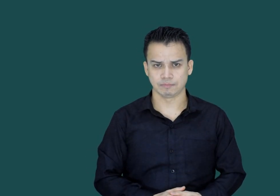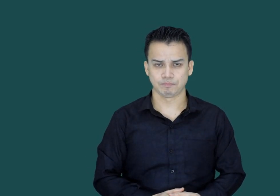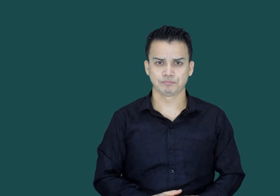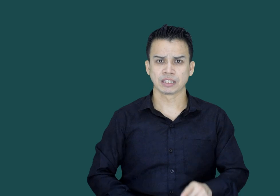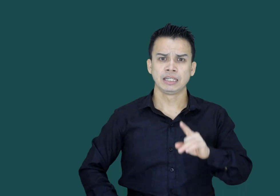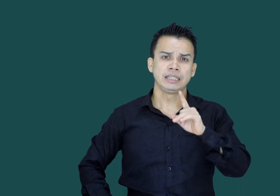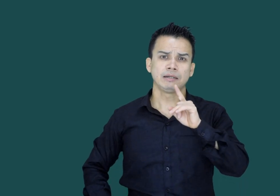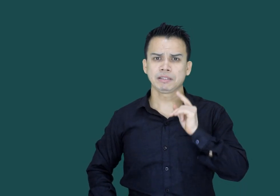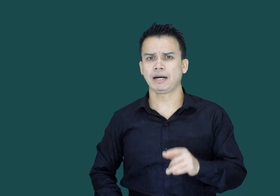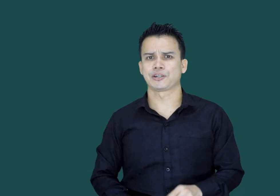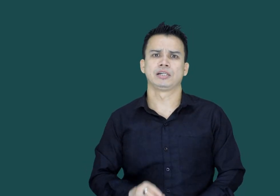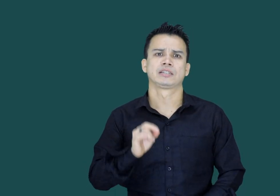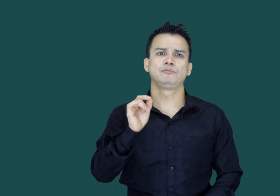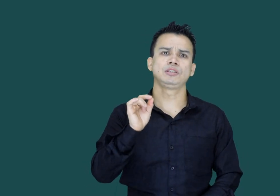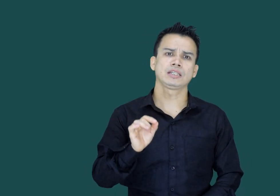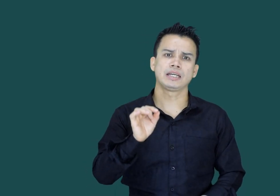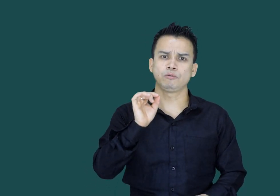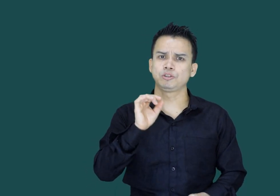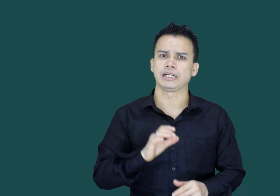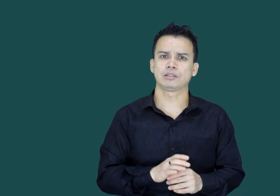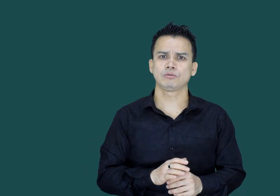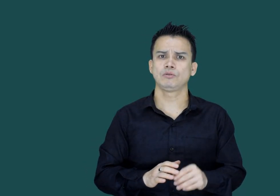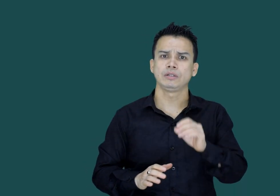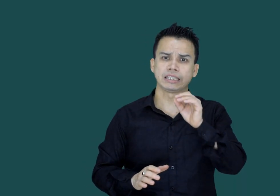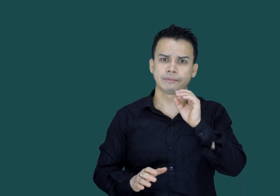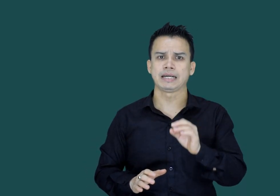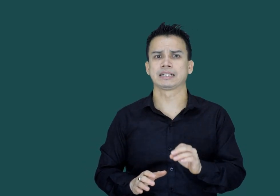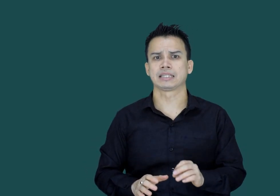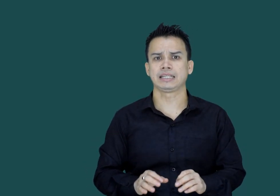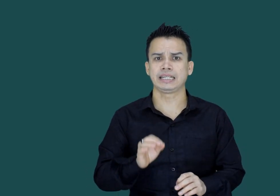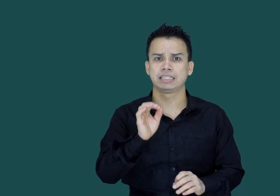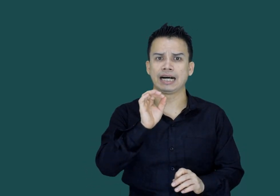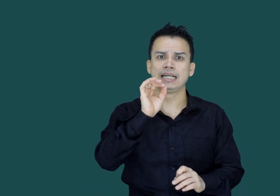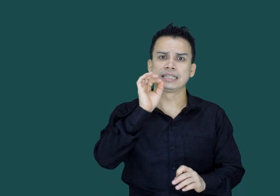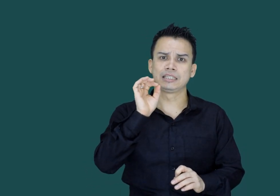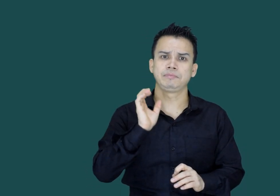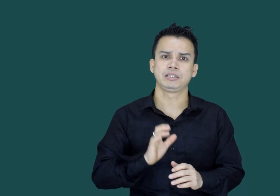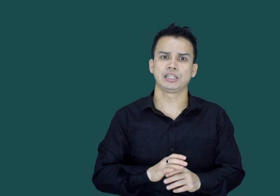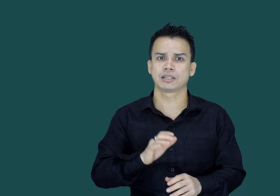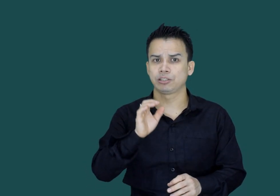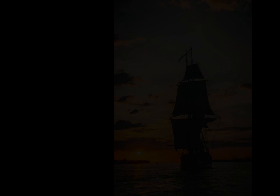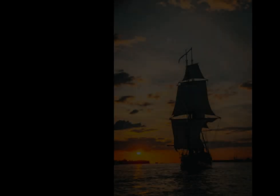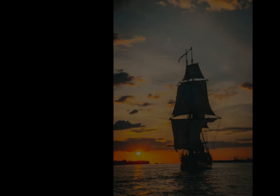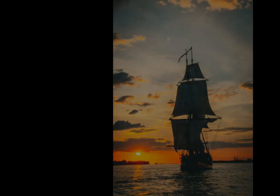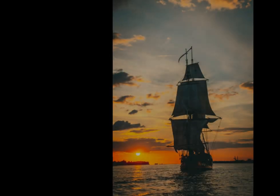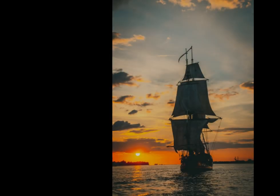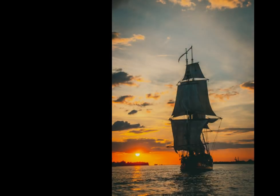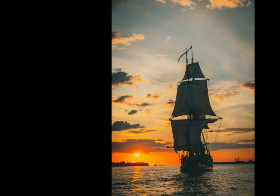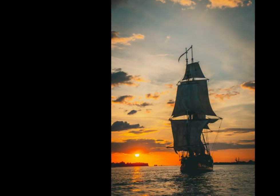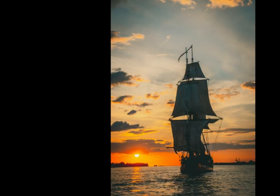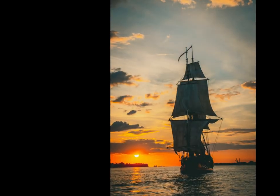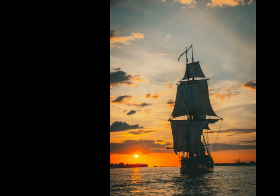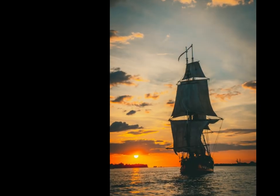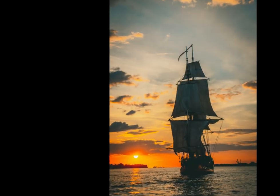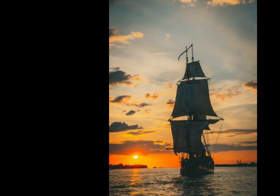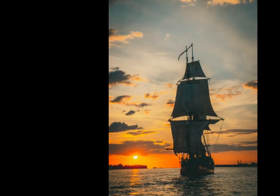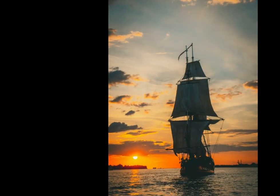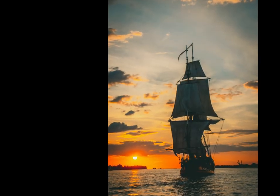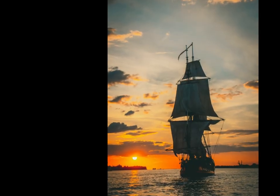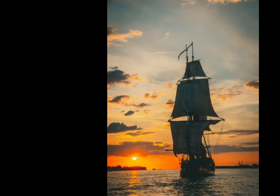یہ بدماش سمندر کے ان چھیتروں کو استعمال کرتے ہیں جہاں کسی بھی دیش کا ضروری دیکھشن کم ہوتا ہے زیادہ نہیں ہوتا اپنے مال